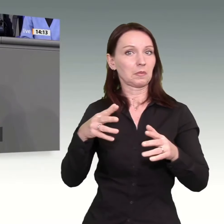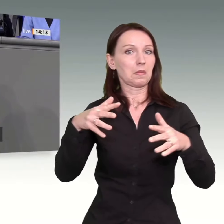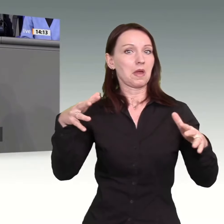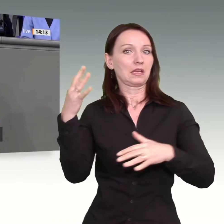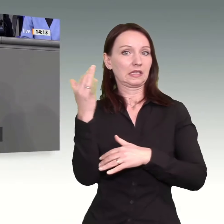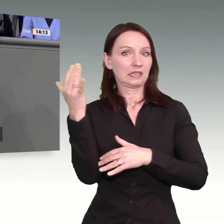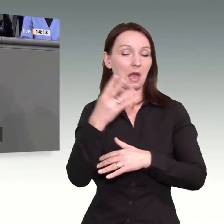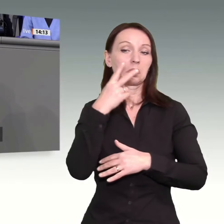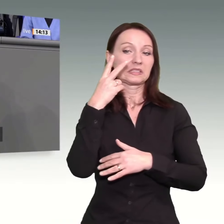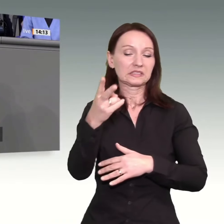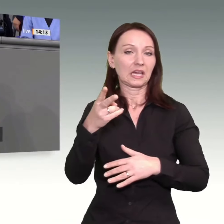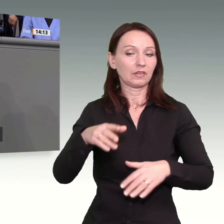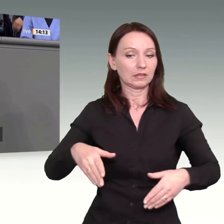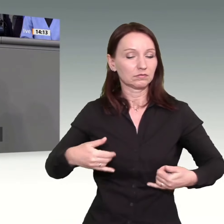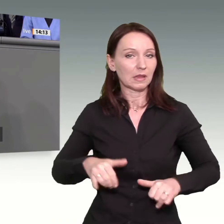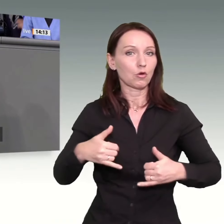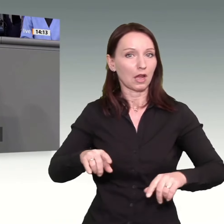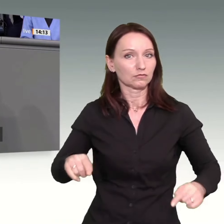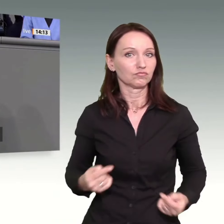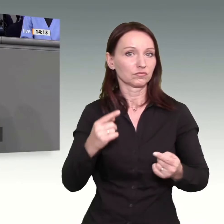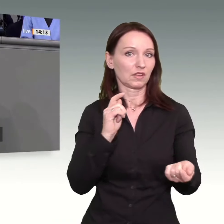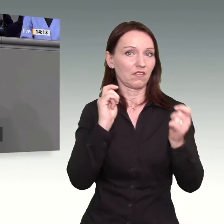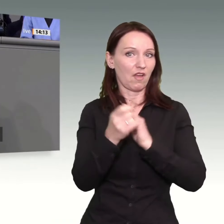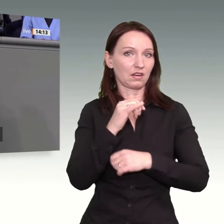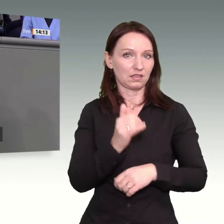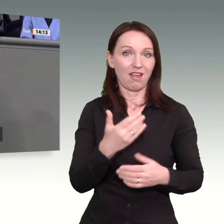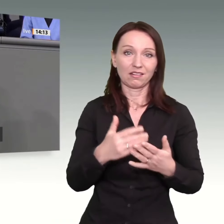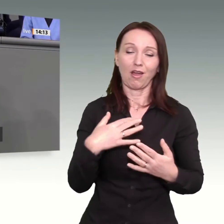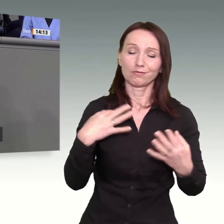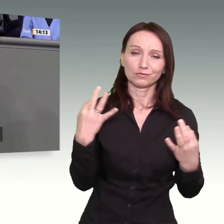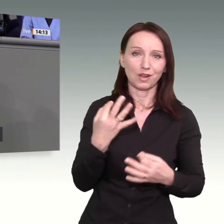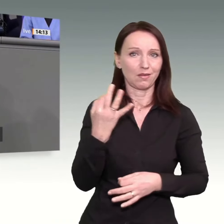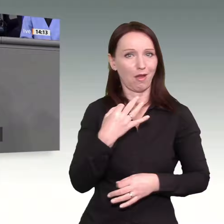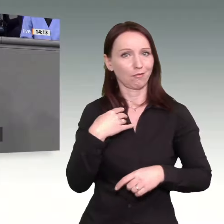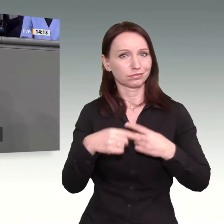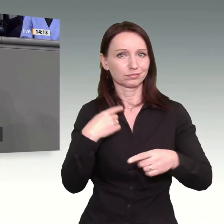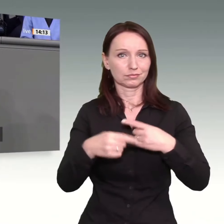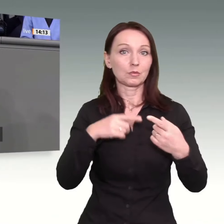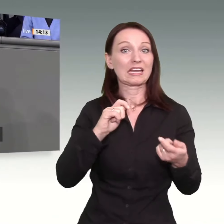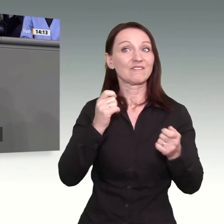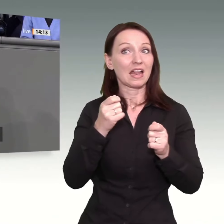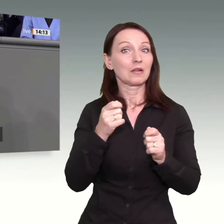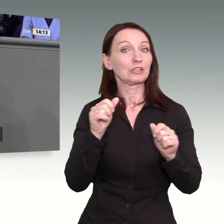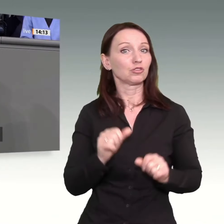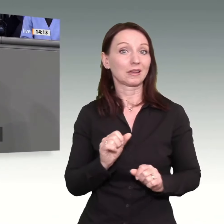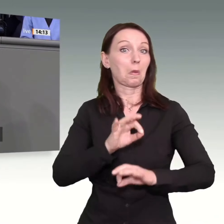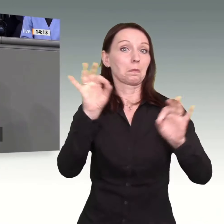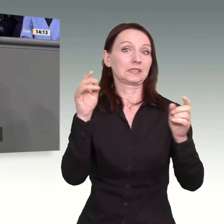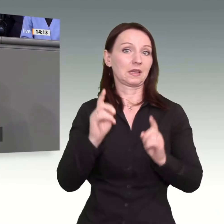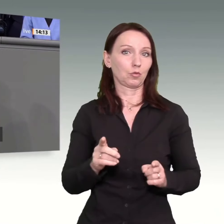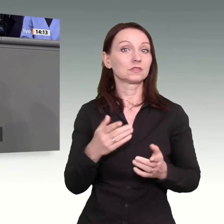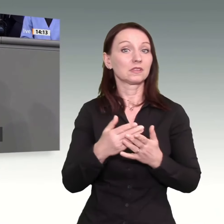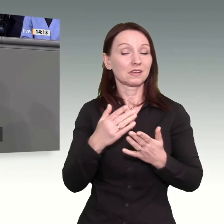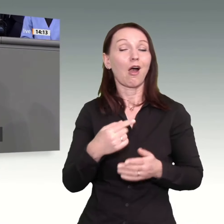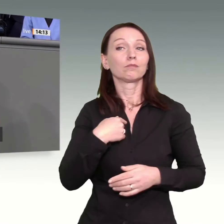würde das dazu führen, dass Arbeitsplätze wegfallen, weil unsere Wirtschaft dann nicht mehr wettbewerbsfähig sein wird. Die Partei der